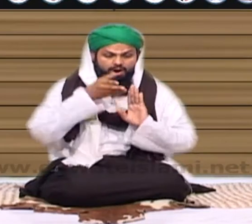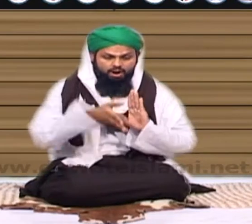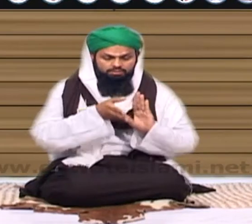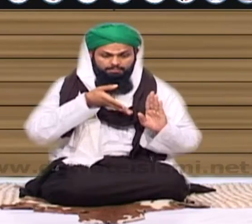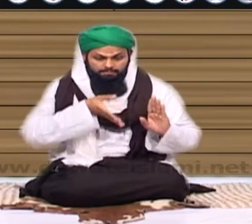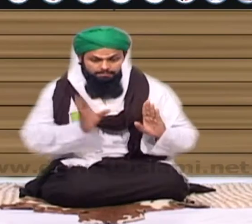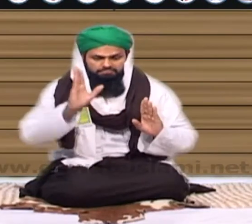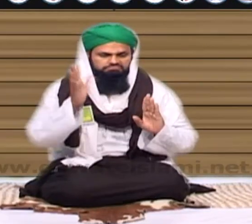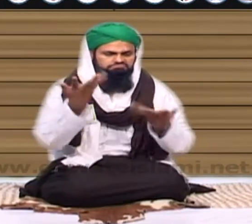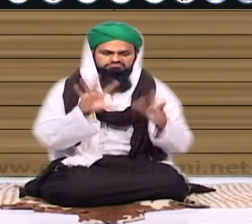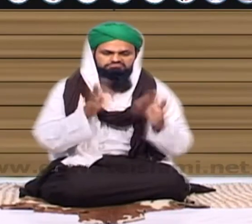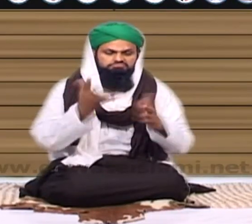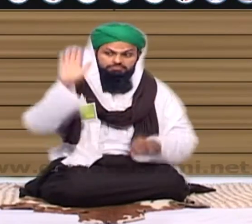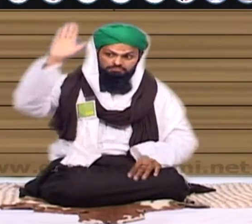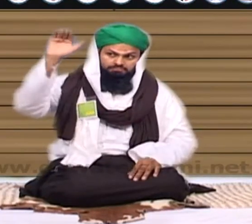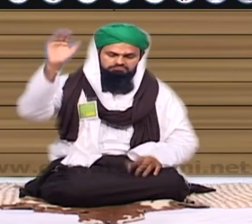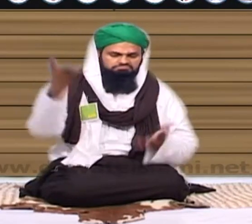قبر میں ہم کسی کے پاس جا سکیں